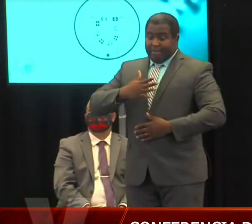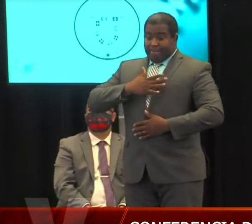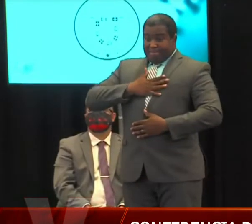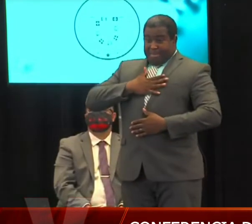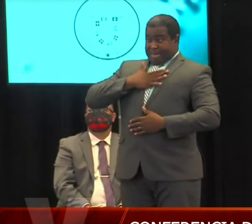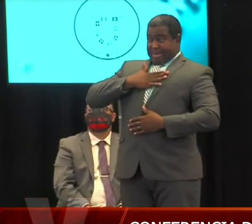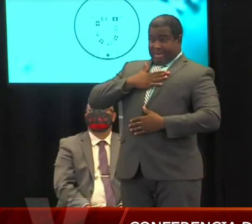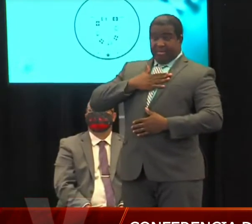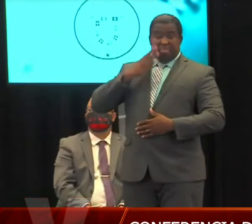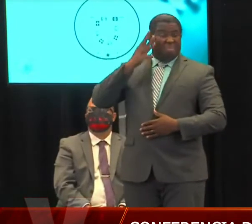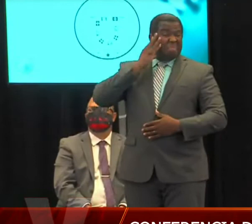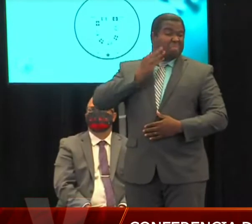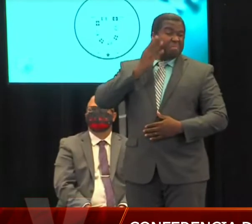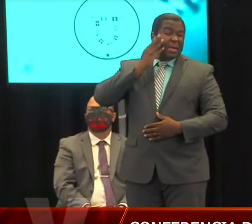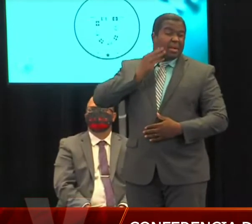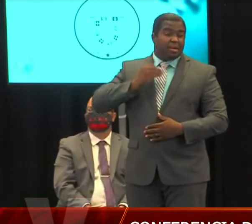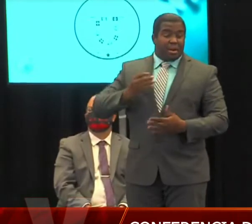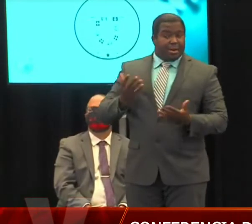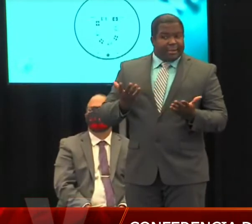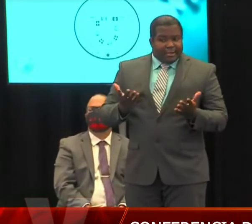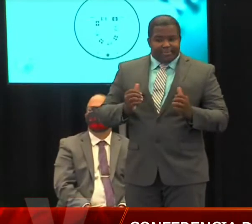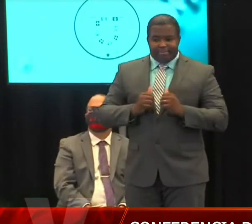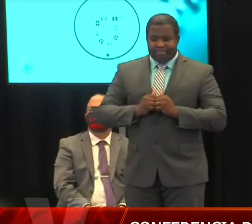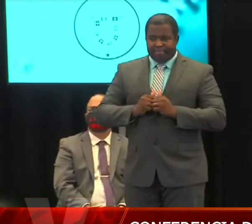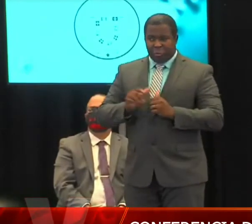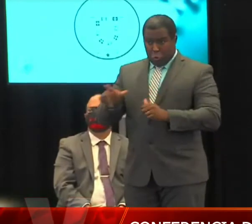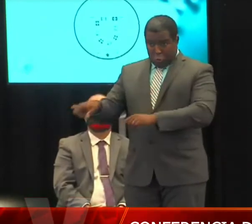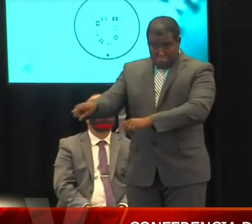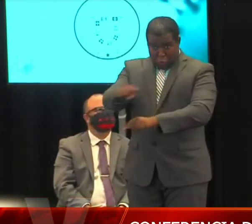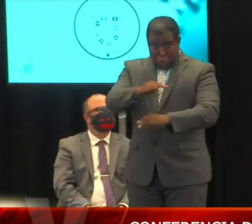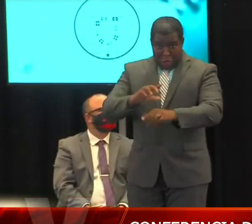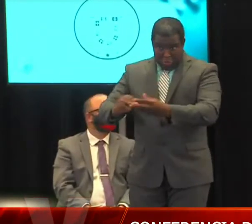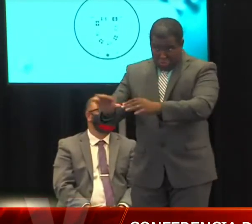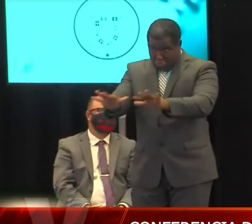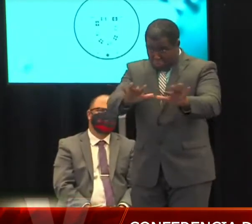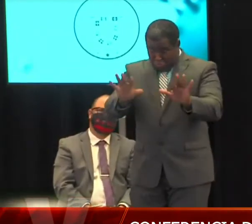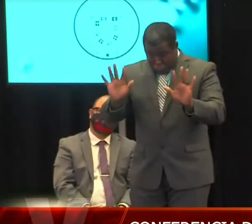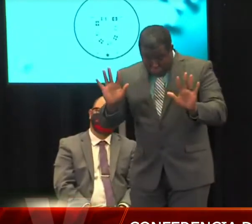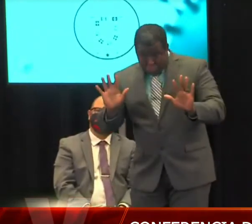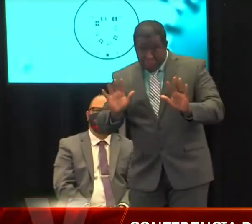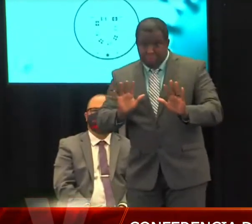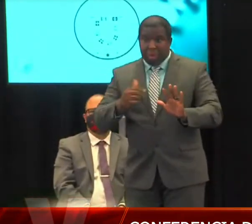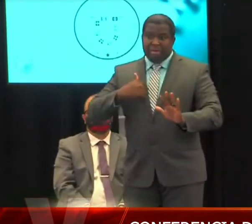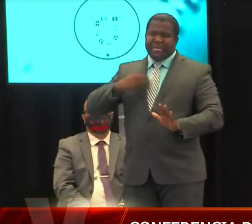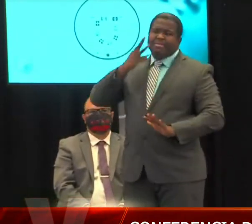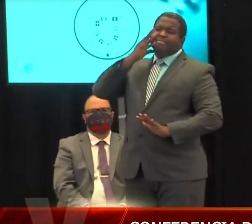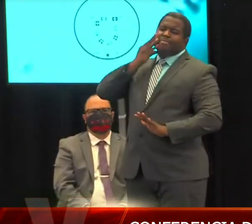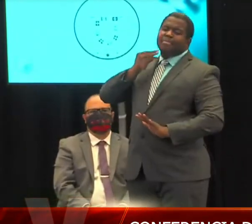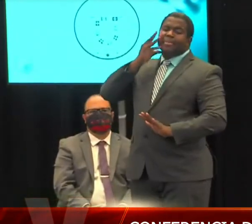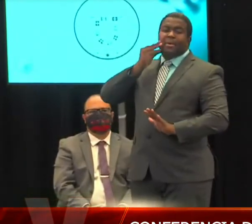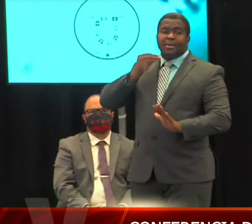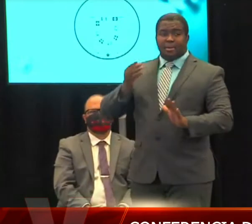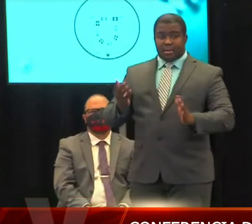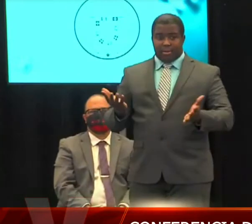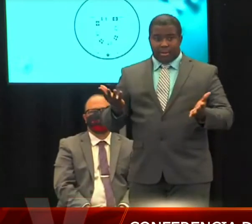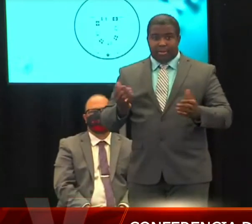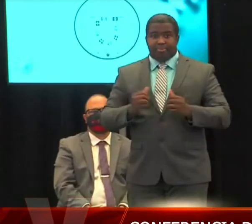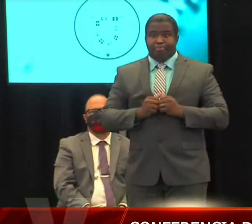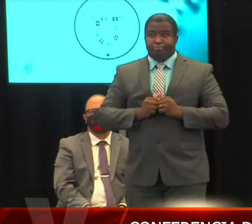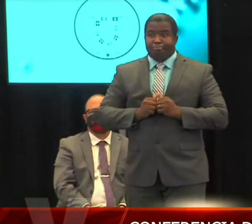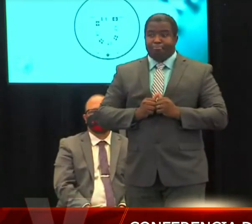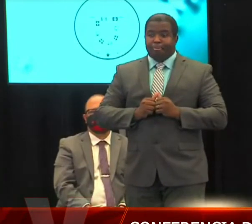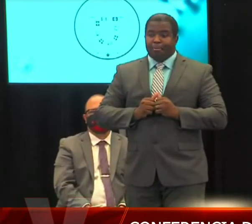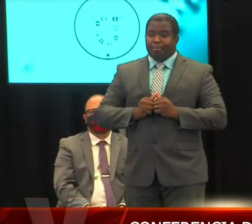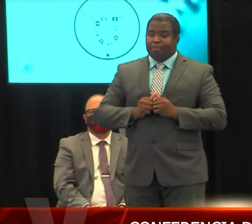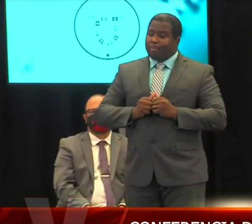órdenes ejecutivas, todas, hablaban, yo creo que Puerto Rico fue de las primeras, si no fue la primera jurisdicción de los